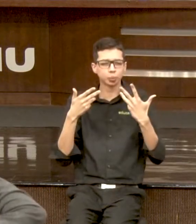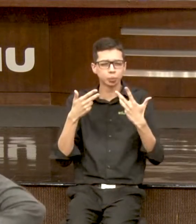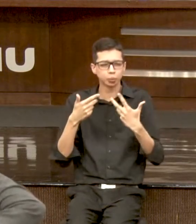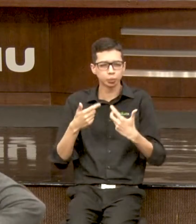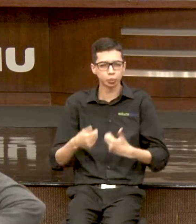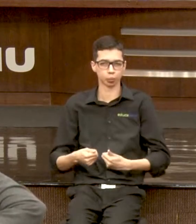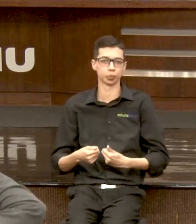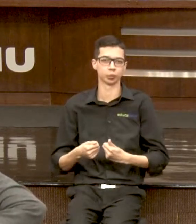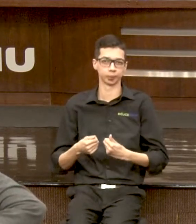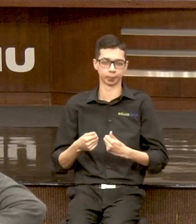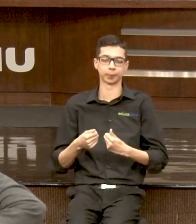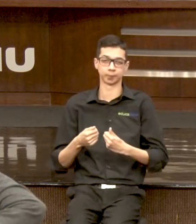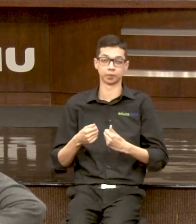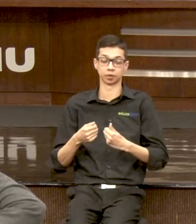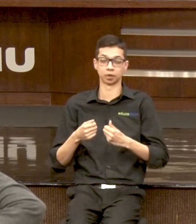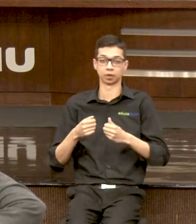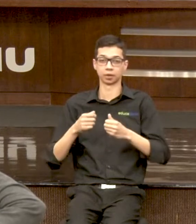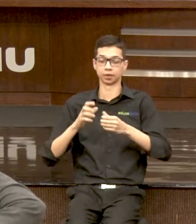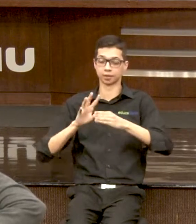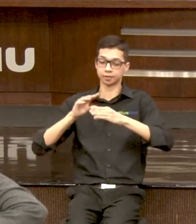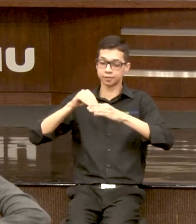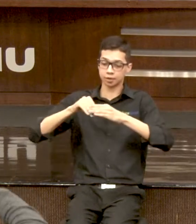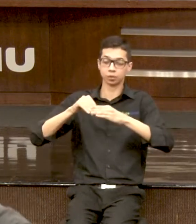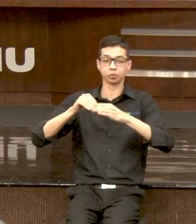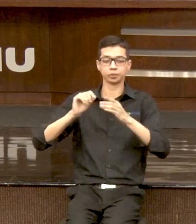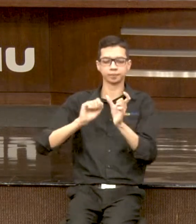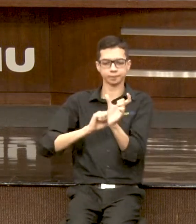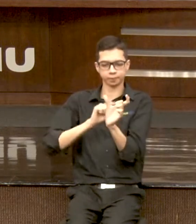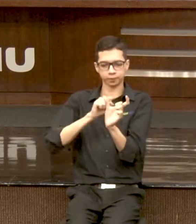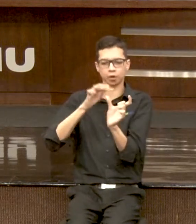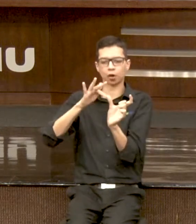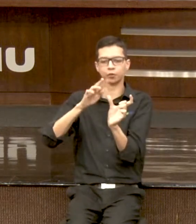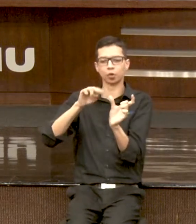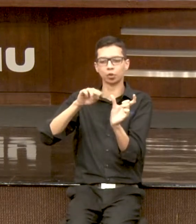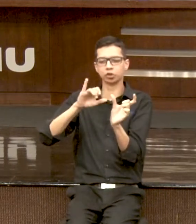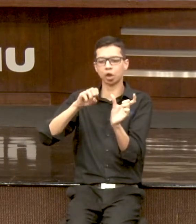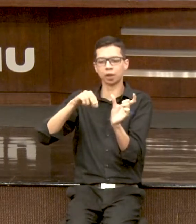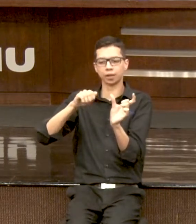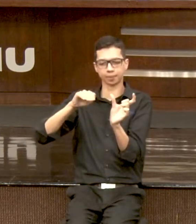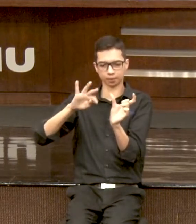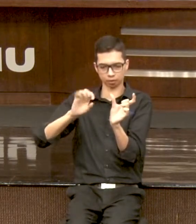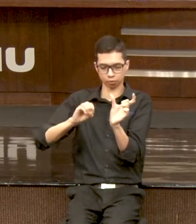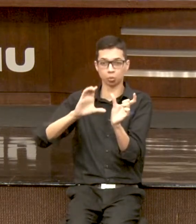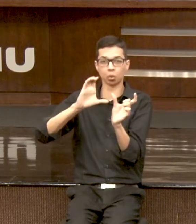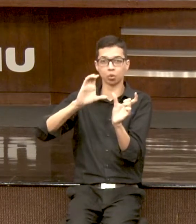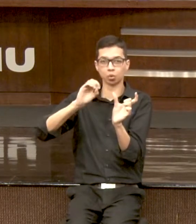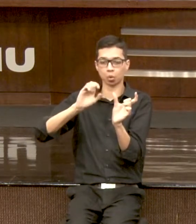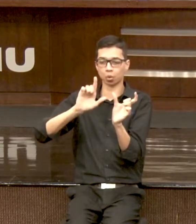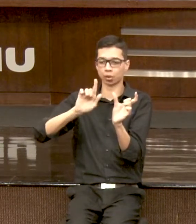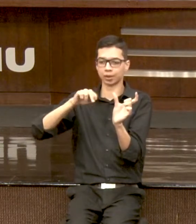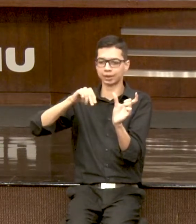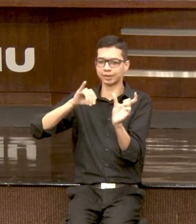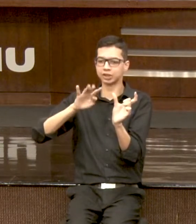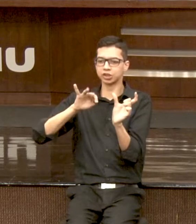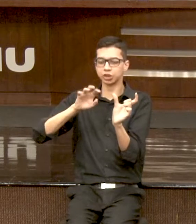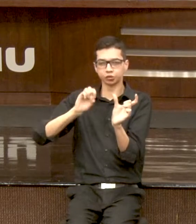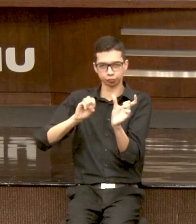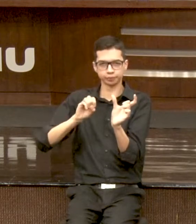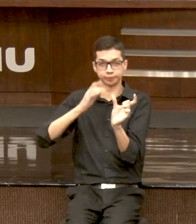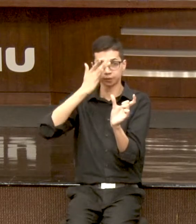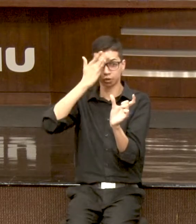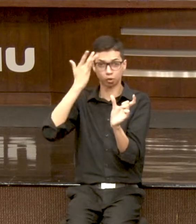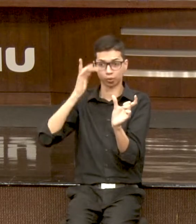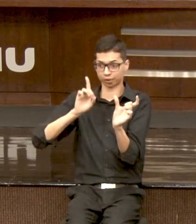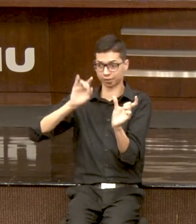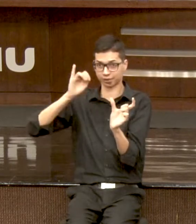entra dentro de funcionamento cognitivo. E a pessoa com deficiência intelectual vai ter um deste em